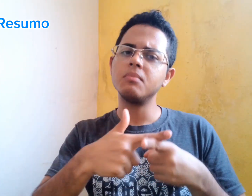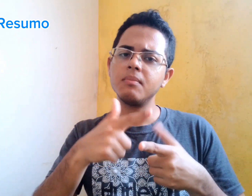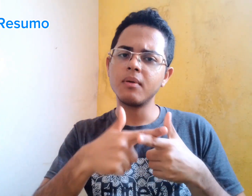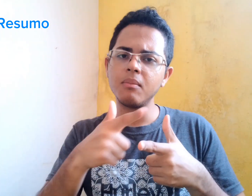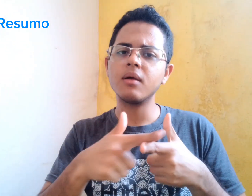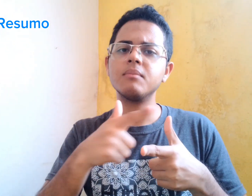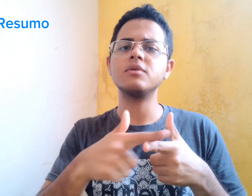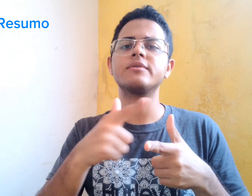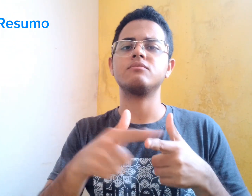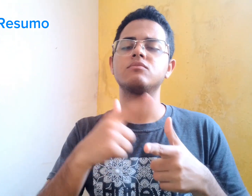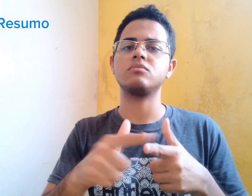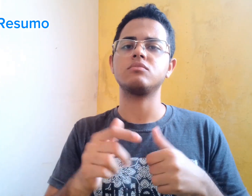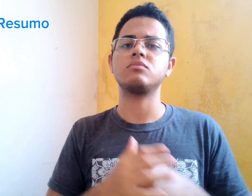Todos os problemas.